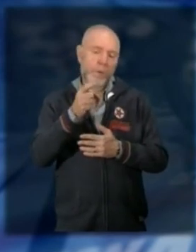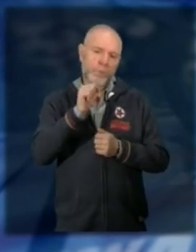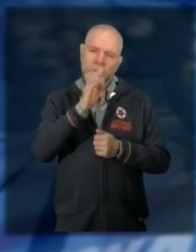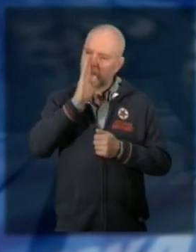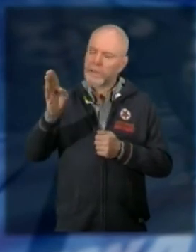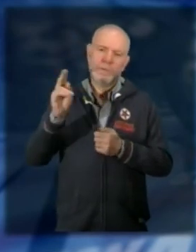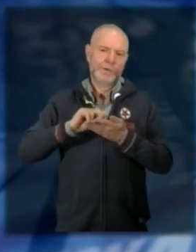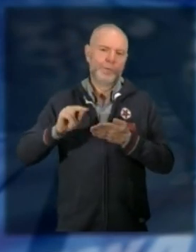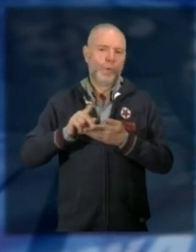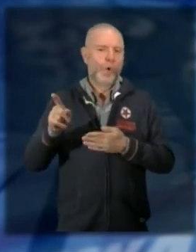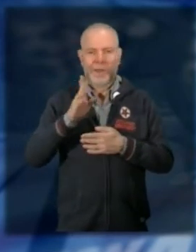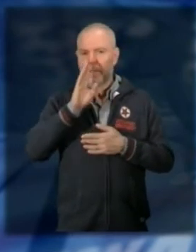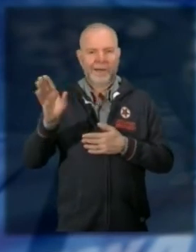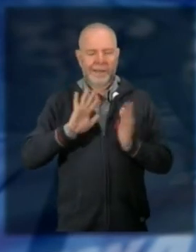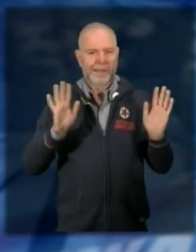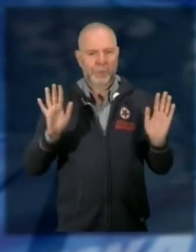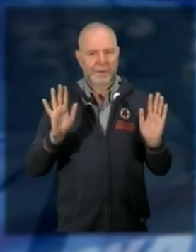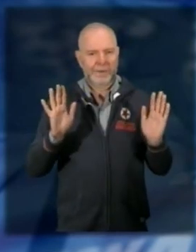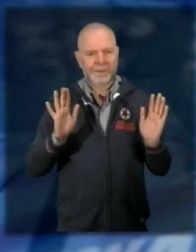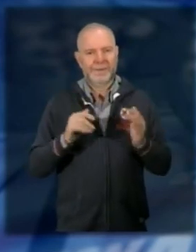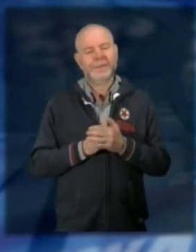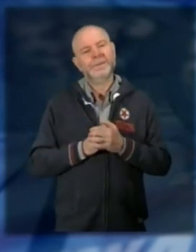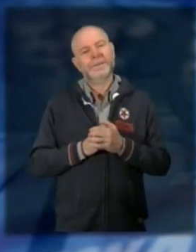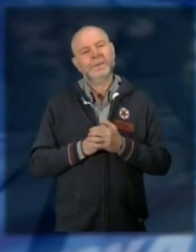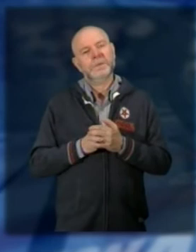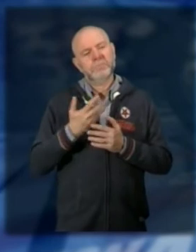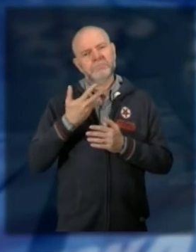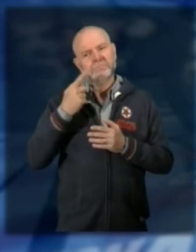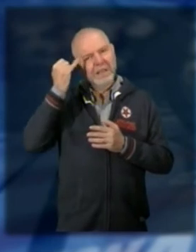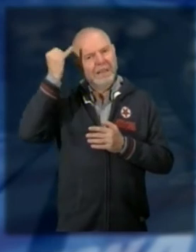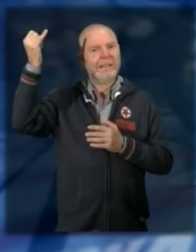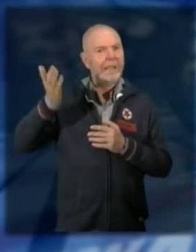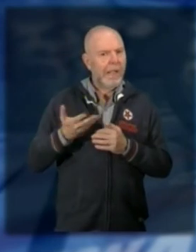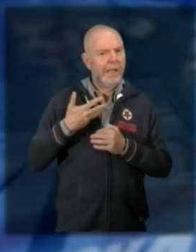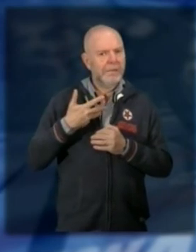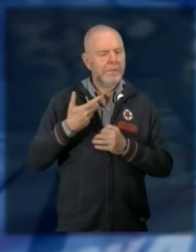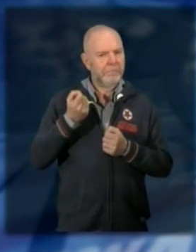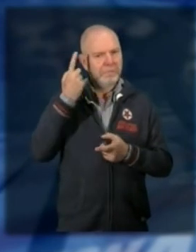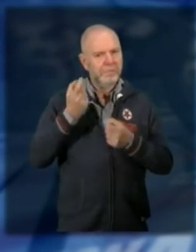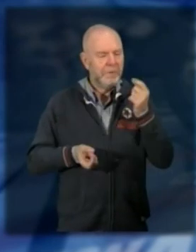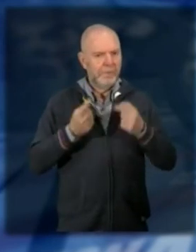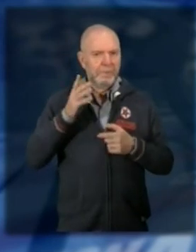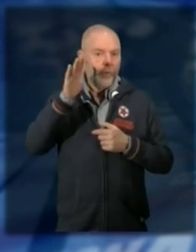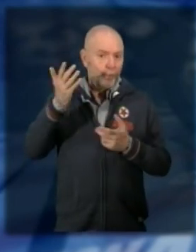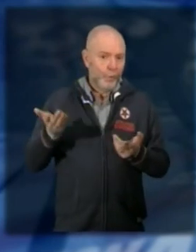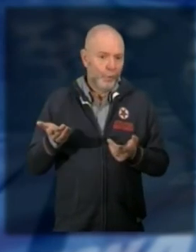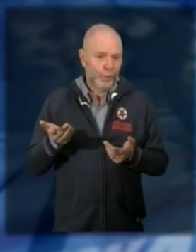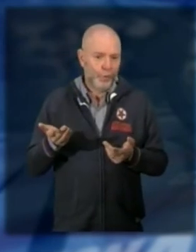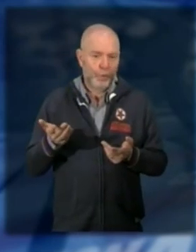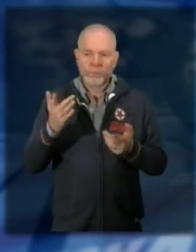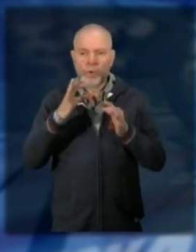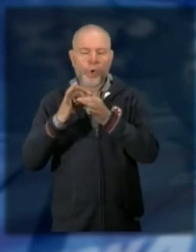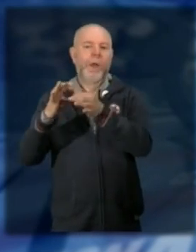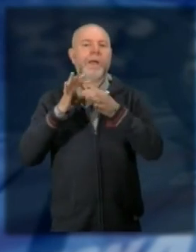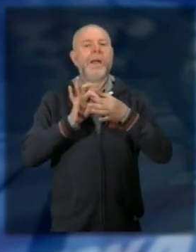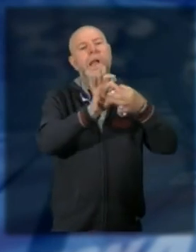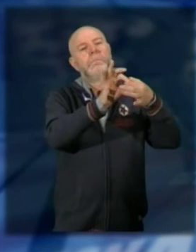alla scuola sicuramente sì sicuramente sì noi abbiamo anche un'idea abbastanza che vorremmo portare avanti poi nel futuro anche di collegamenti